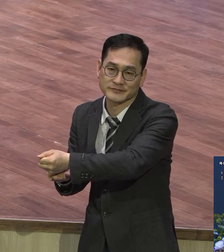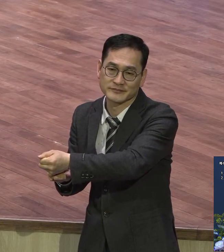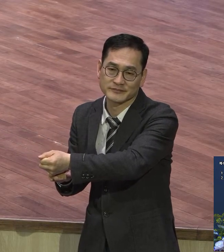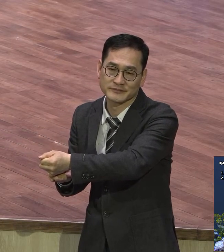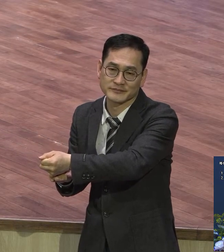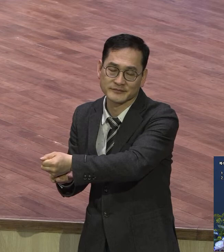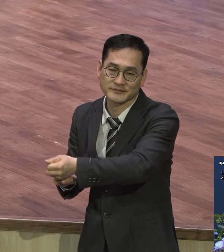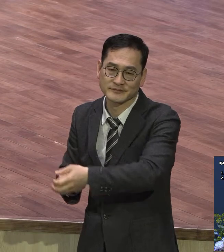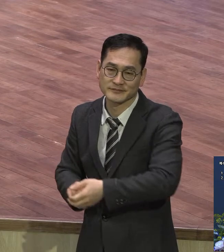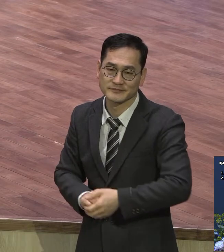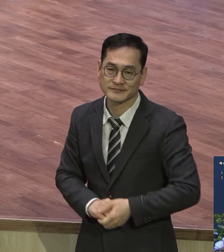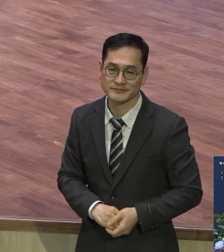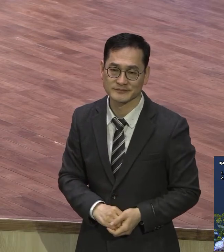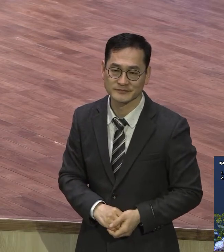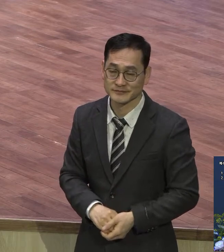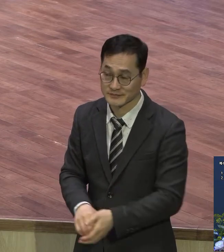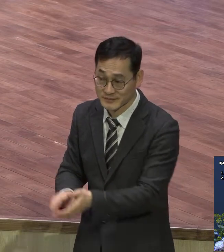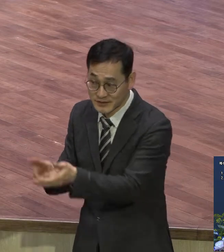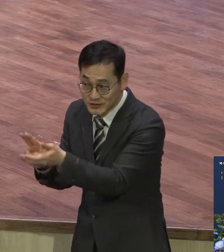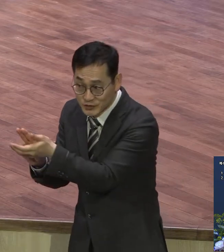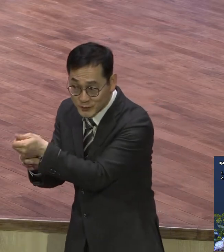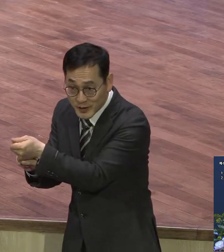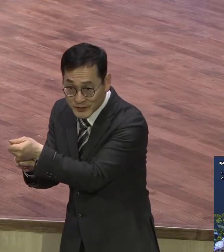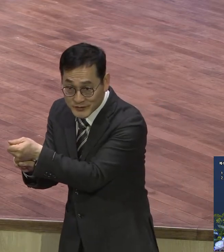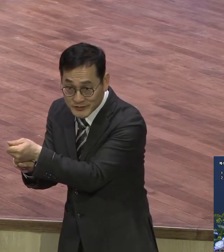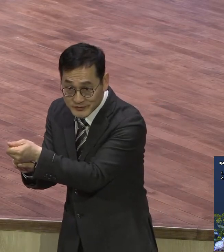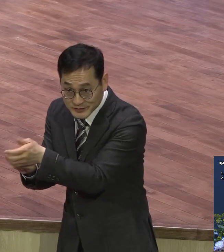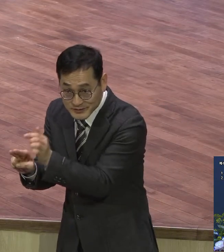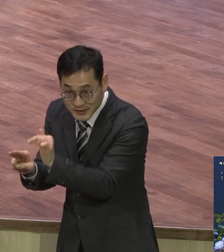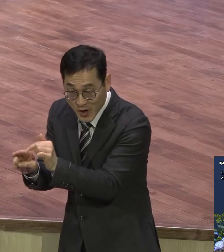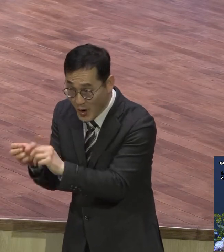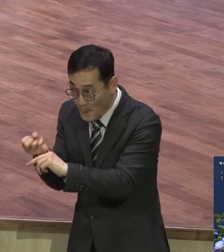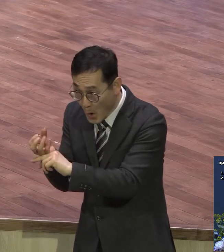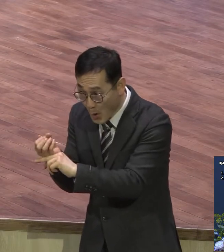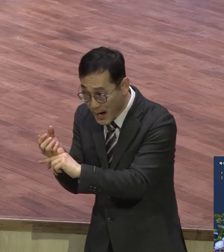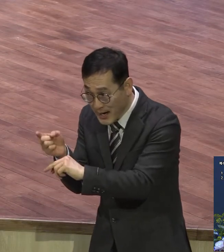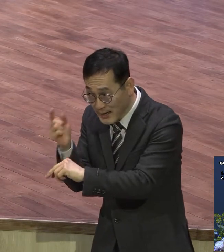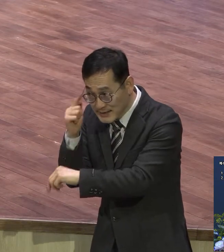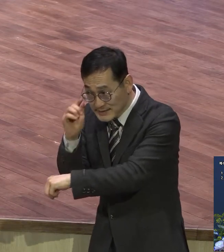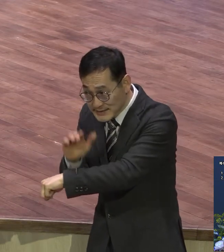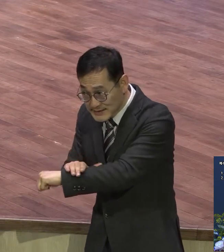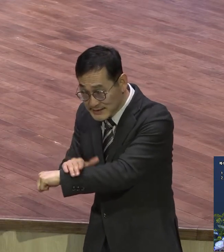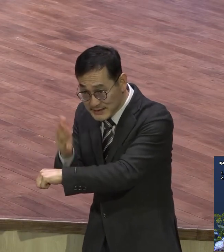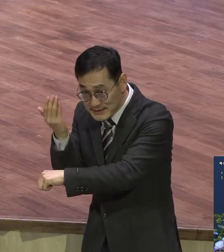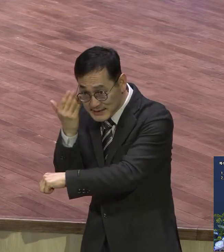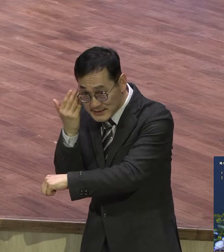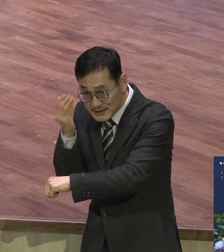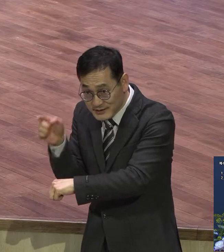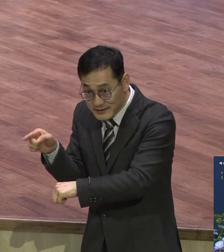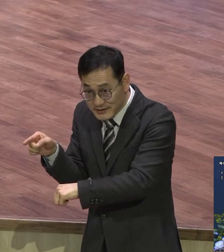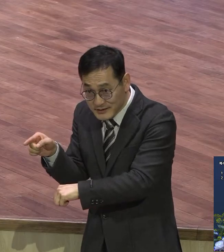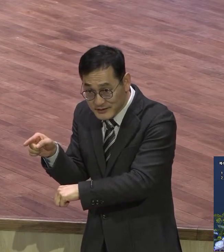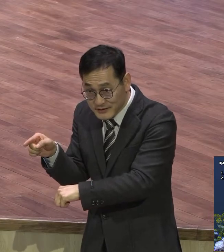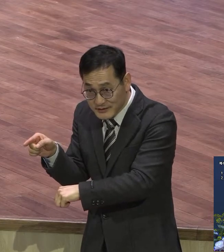이 감추어진 이 보아 지혜 지식 이거를 말하지 여러분이